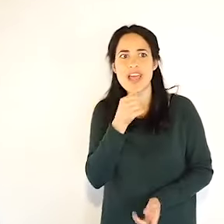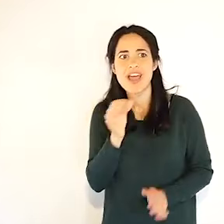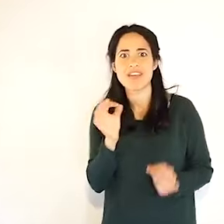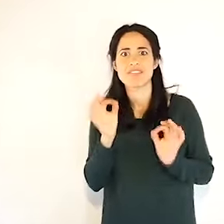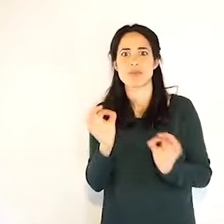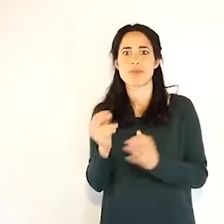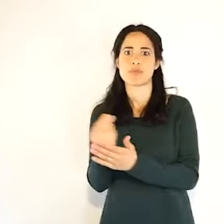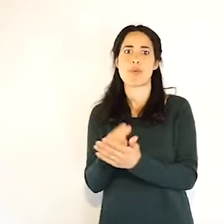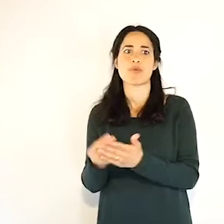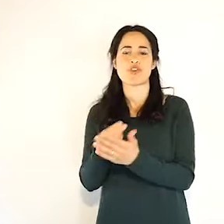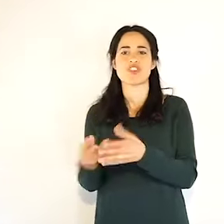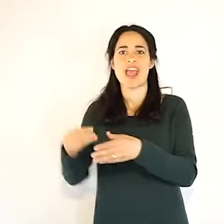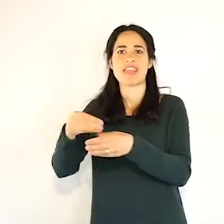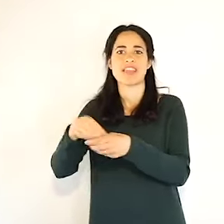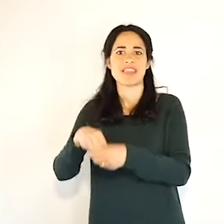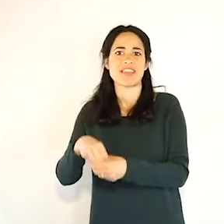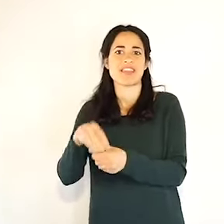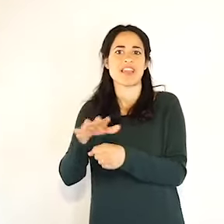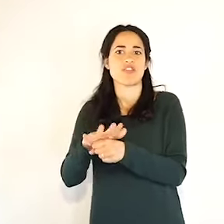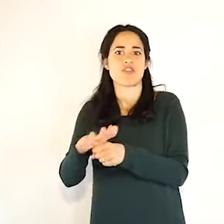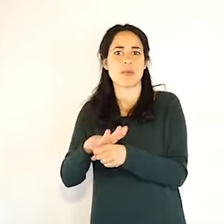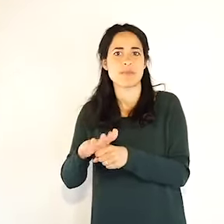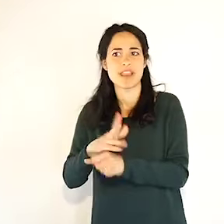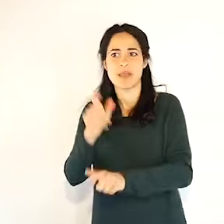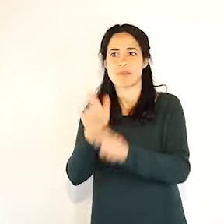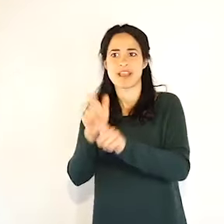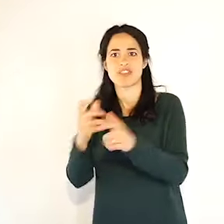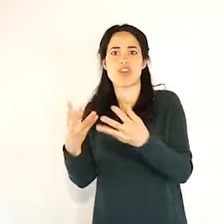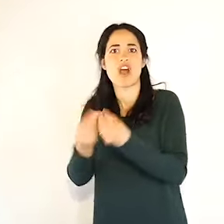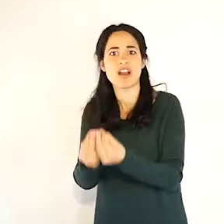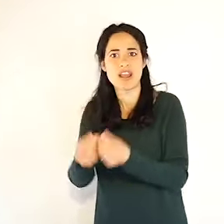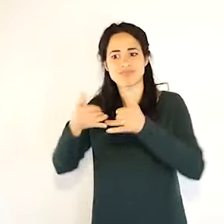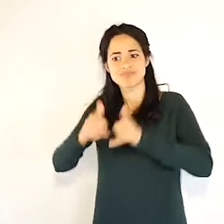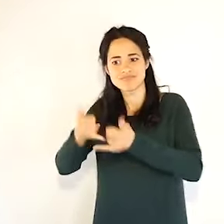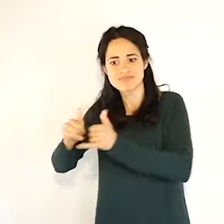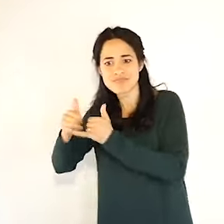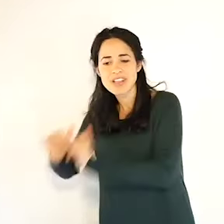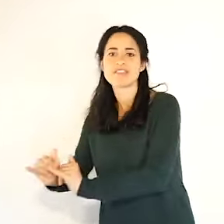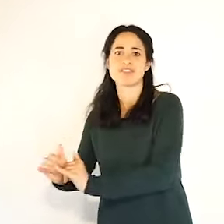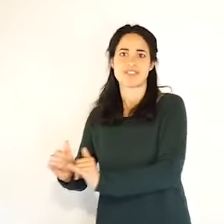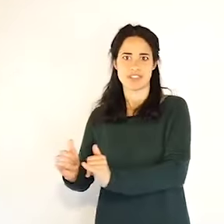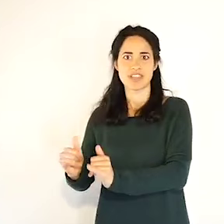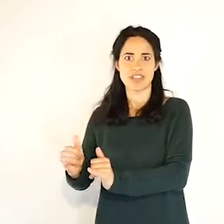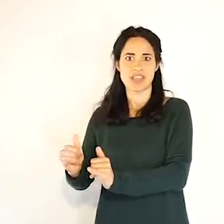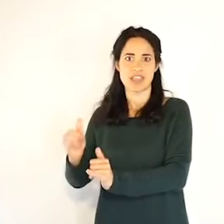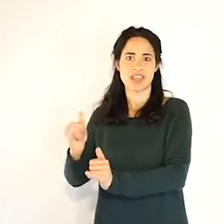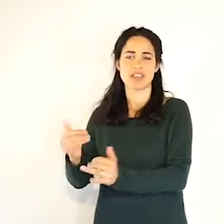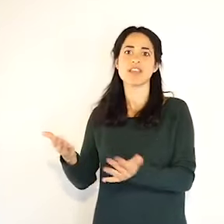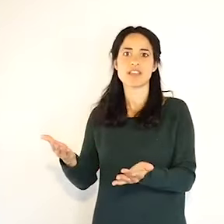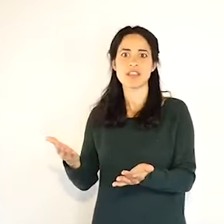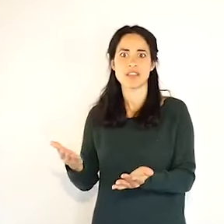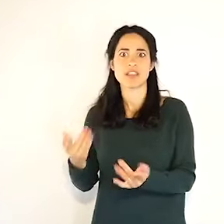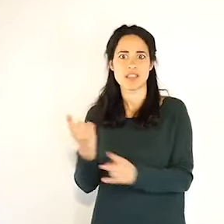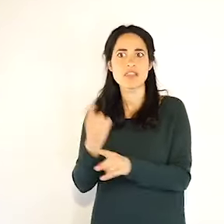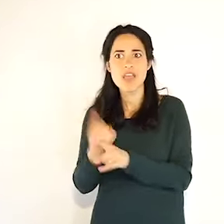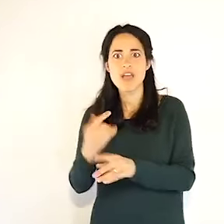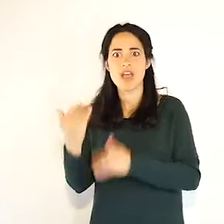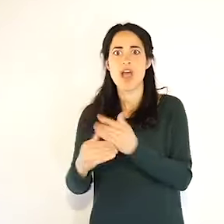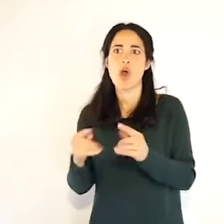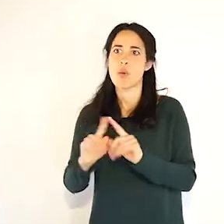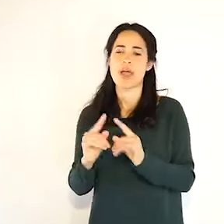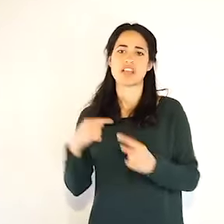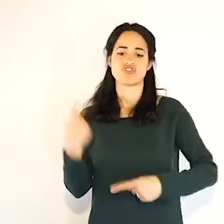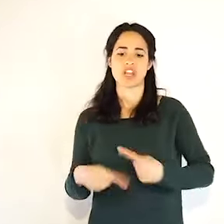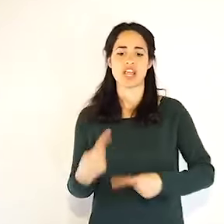se non abbiamo progetti nelle famiglie nelle persone che stanno insieme per avere figli per avere